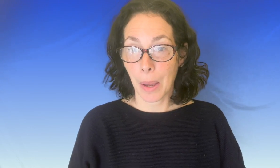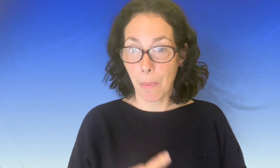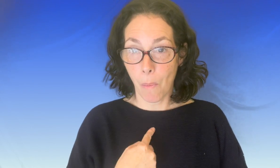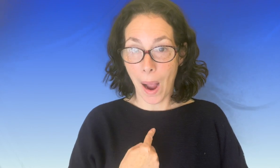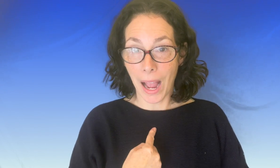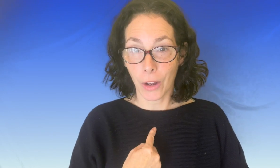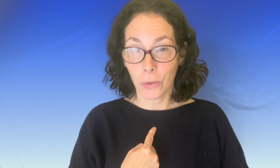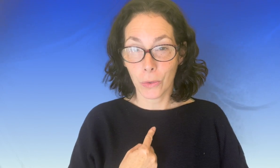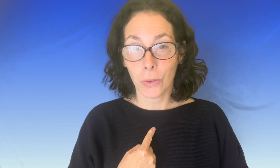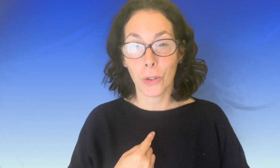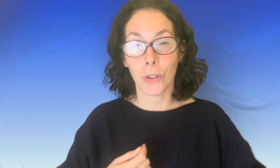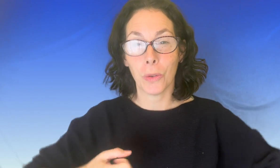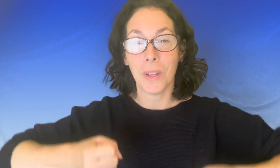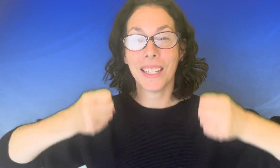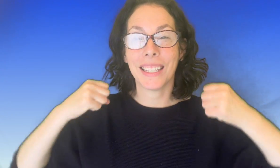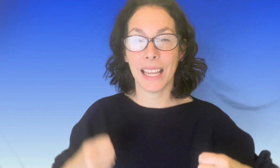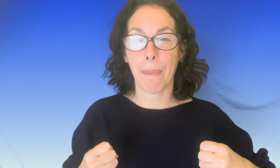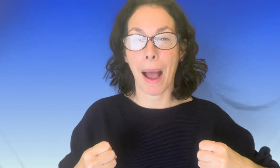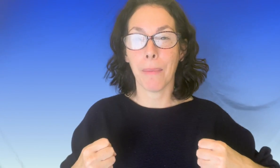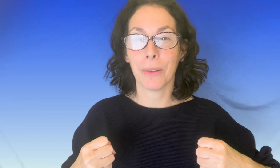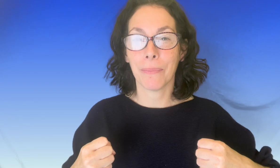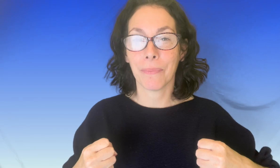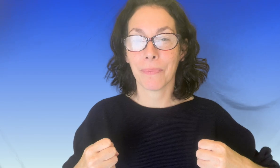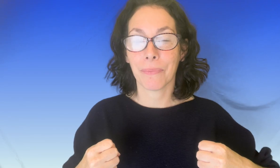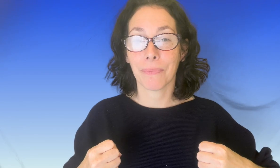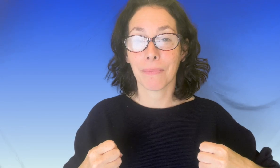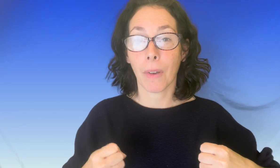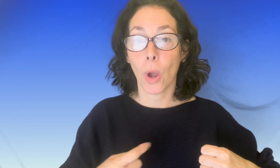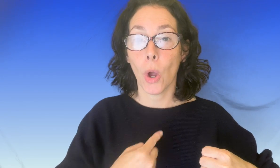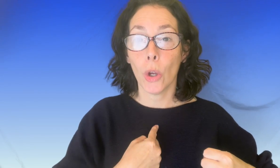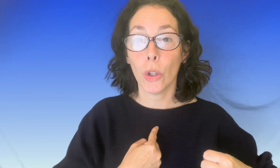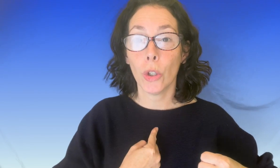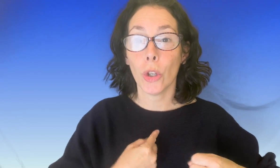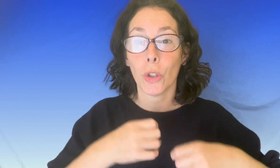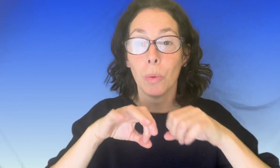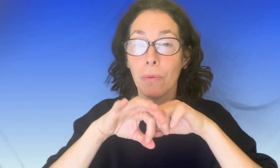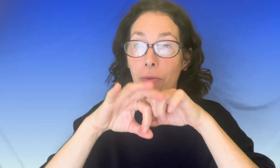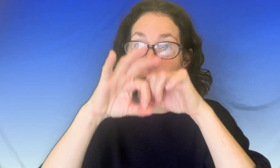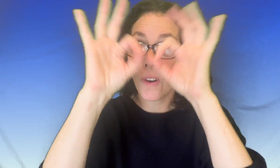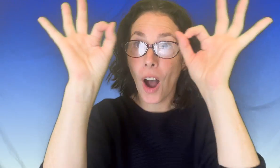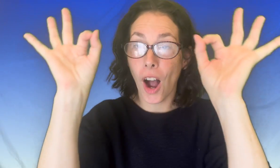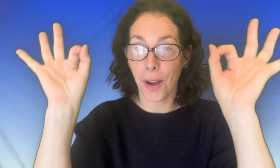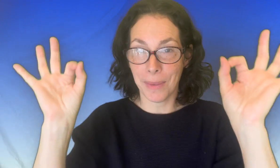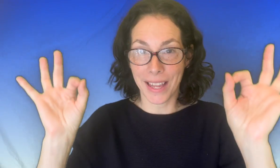moi je suis capable je suis formidable